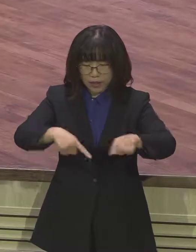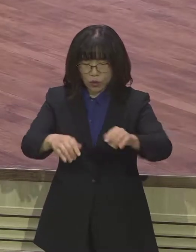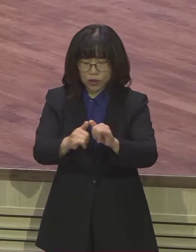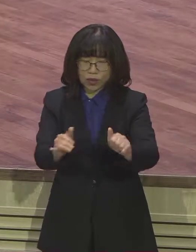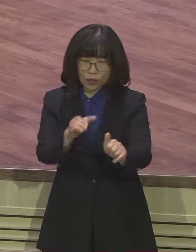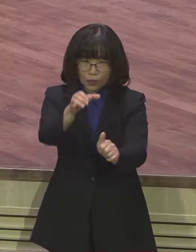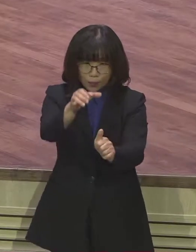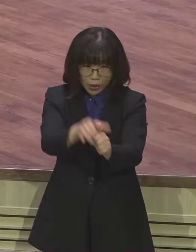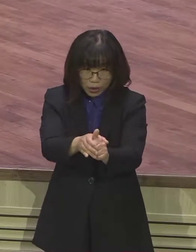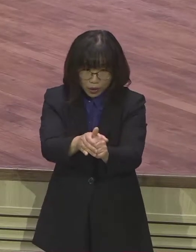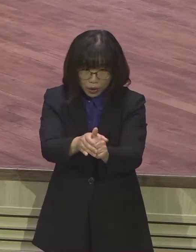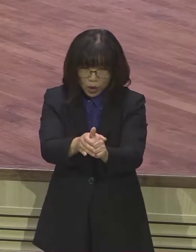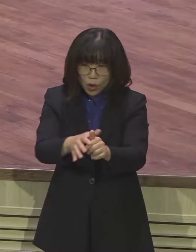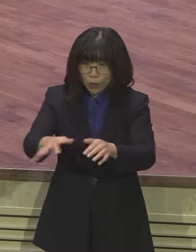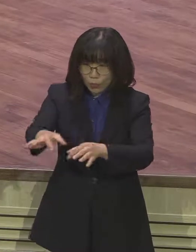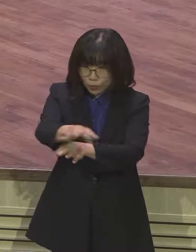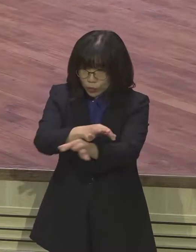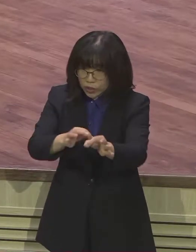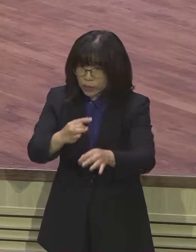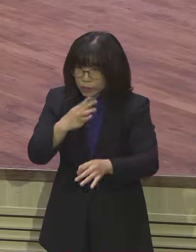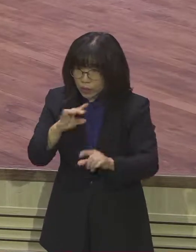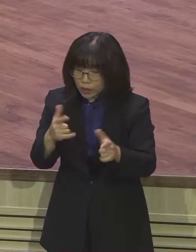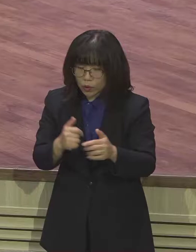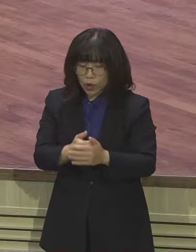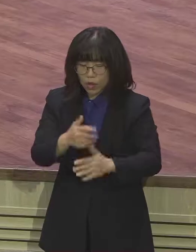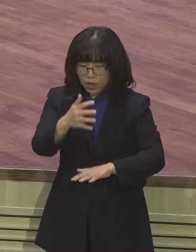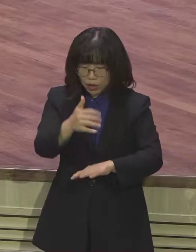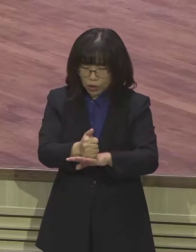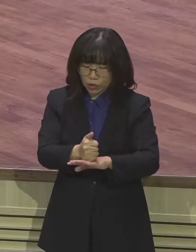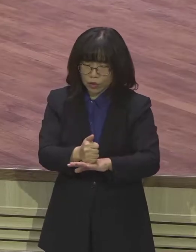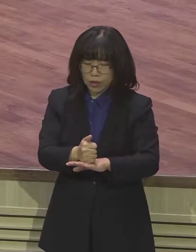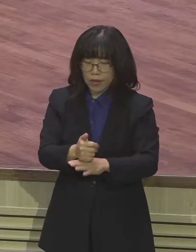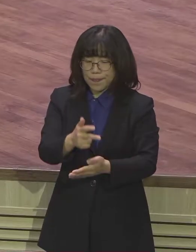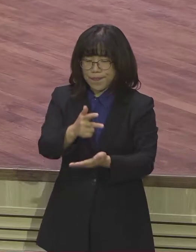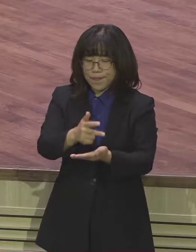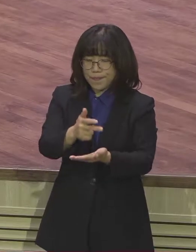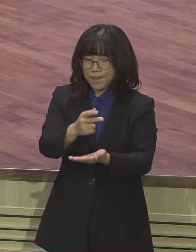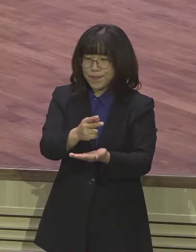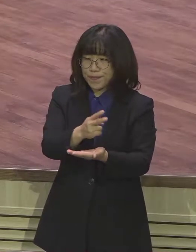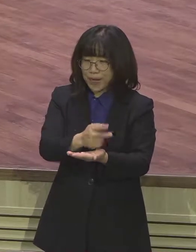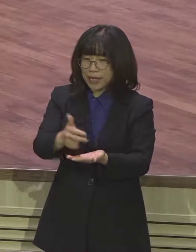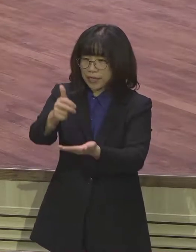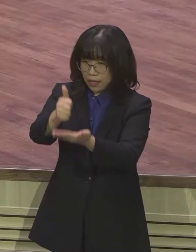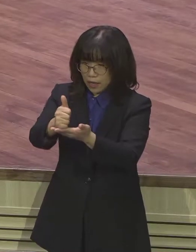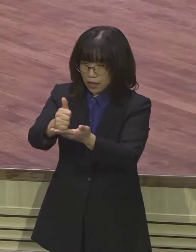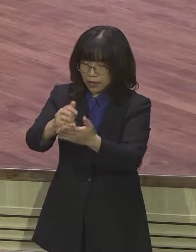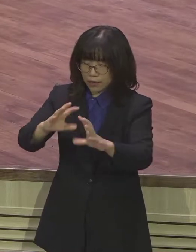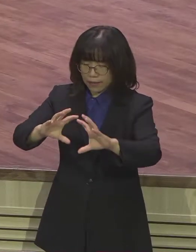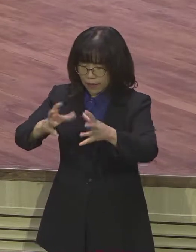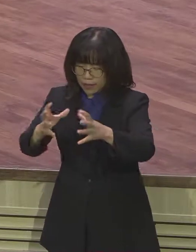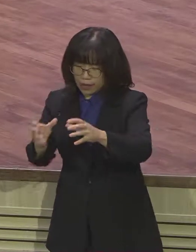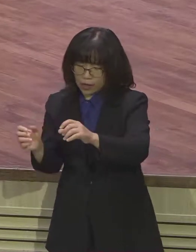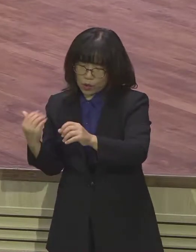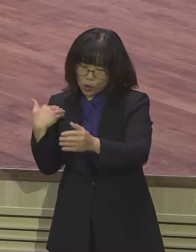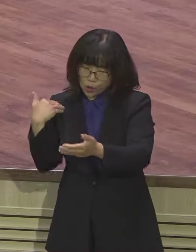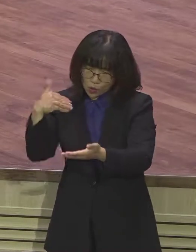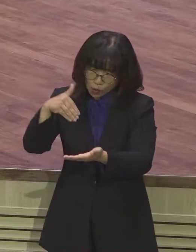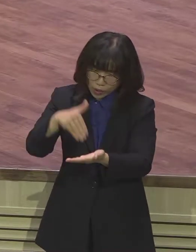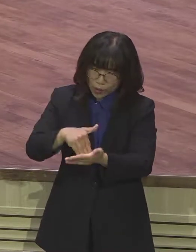축복을 넘어 파괴된 인생을 회복시키고 메시아 왕국이 도래할 것을 말씀하고 있습니다 이것이 바로 회복된